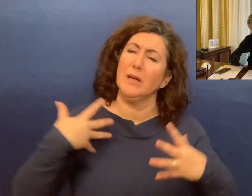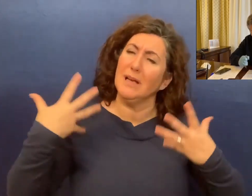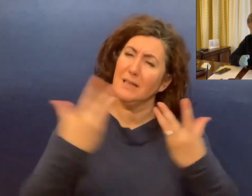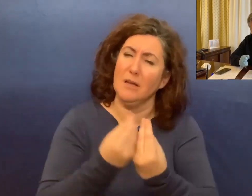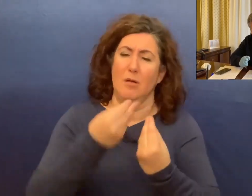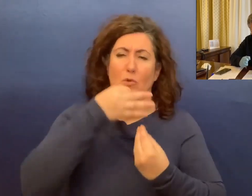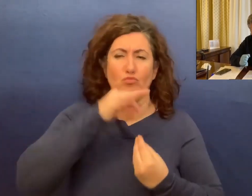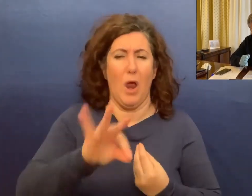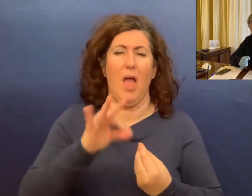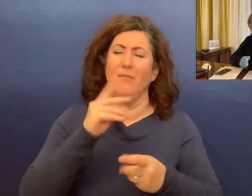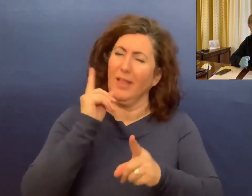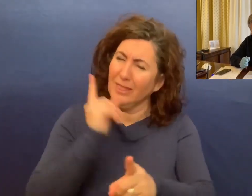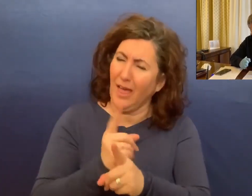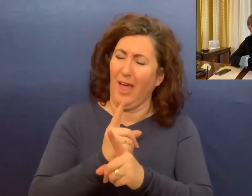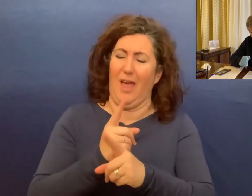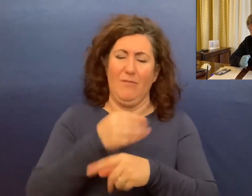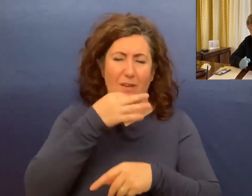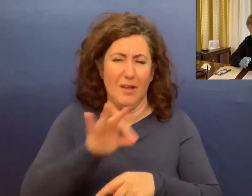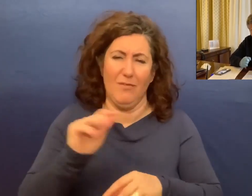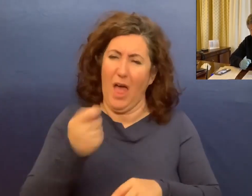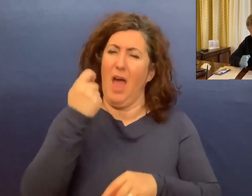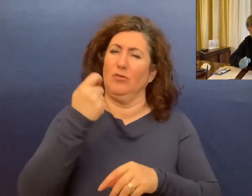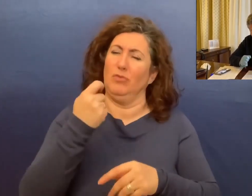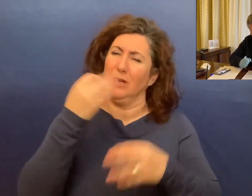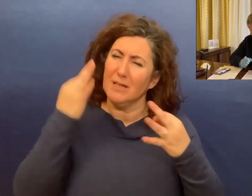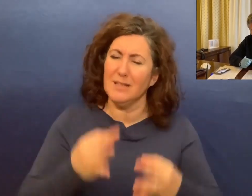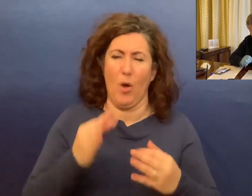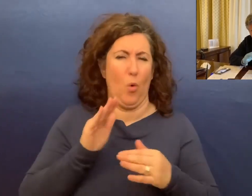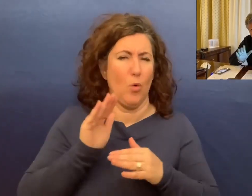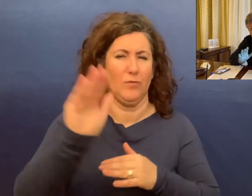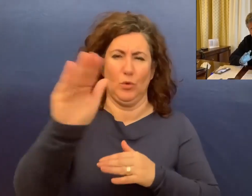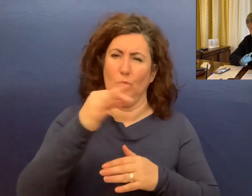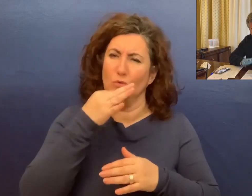insieme ce la possiamo fare, ce la dobbiamo fare e ce la faremo. Andrà tutto bene.